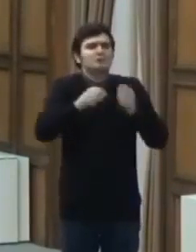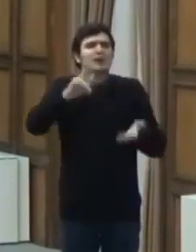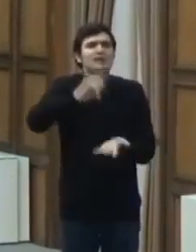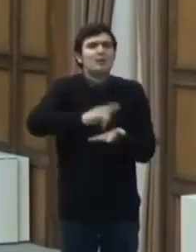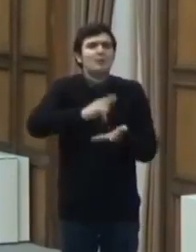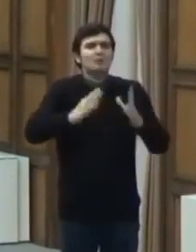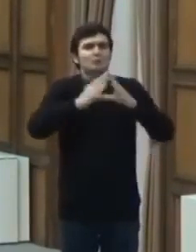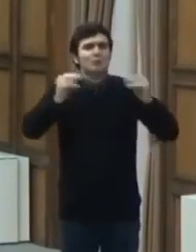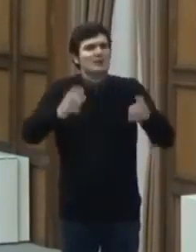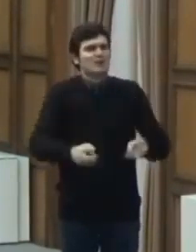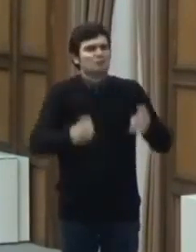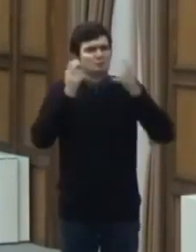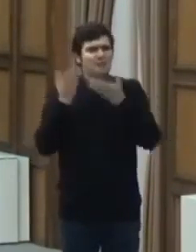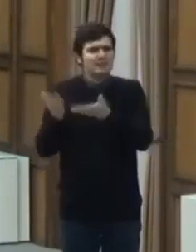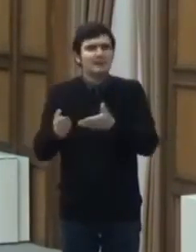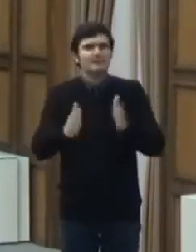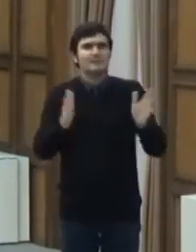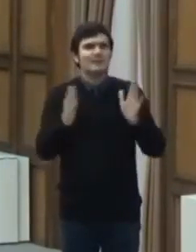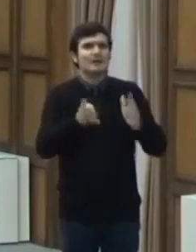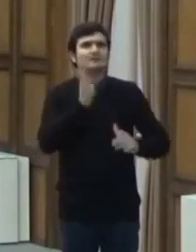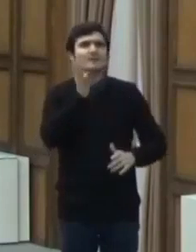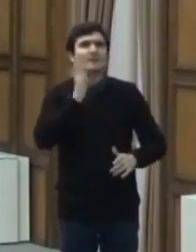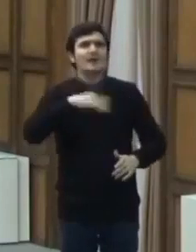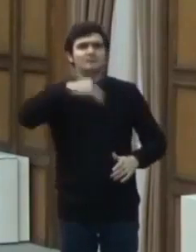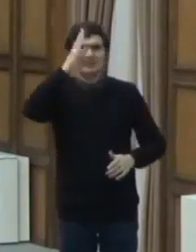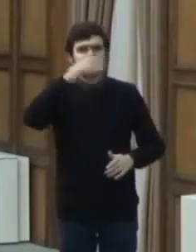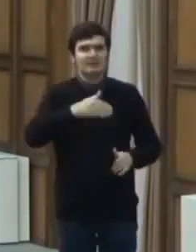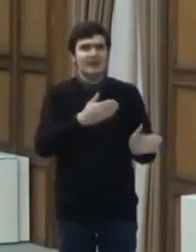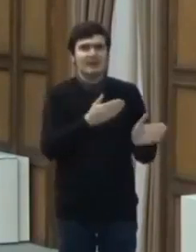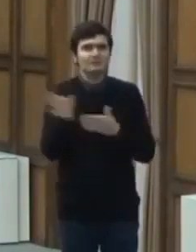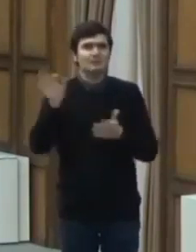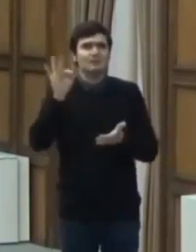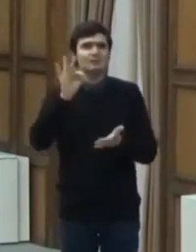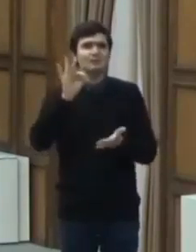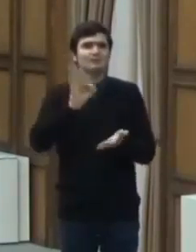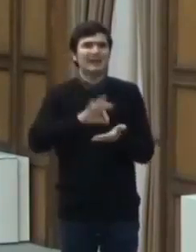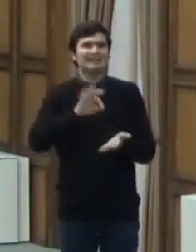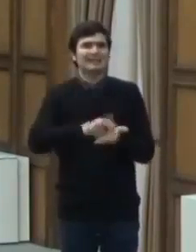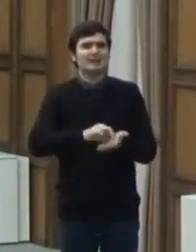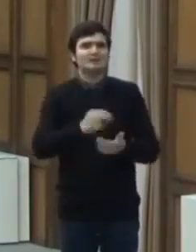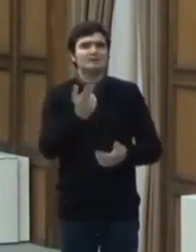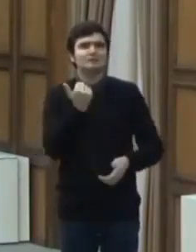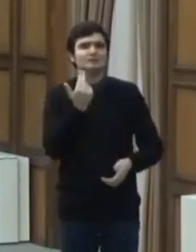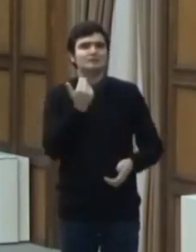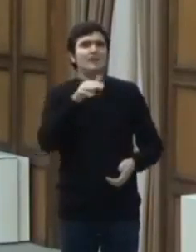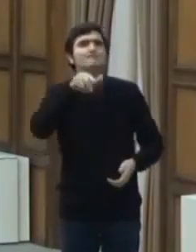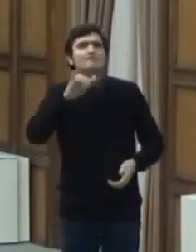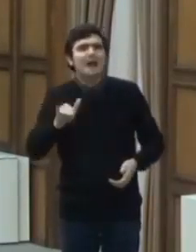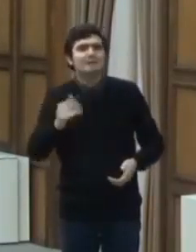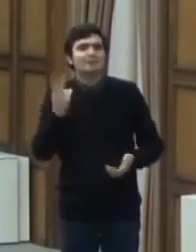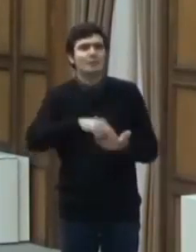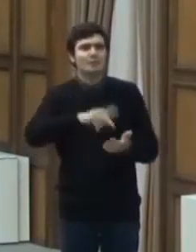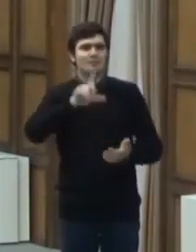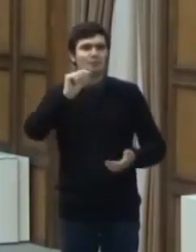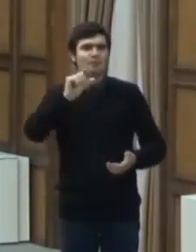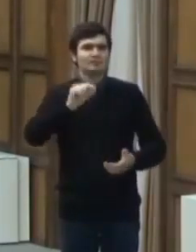România pentru o perioadă de 14 zile începând cu dată de 15 mai 2020.